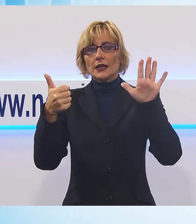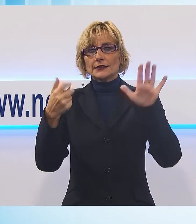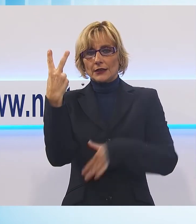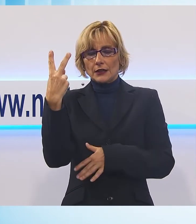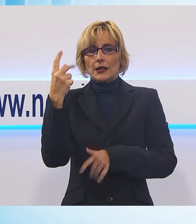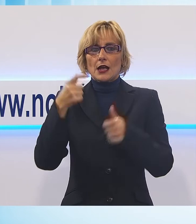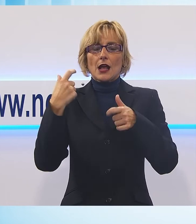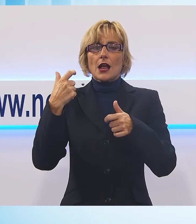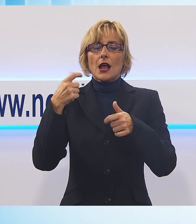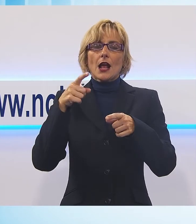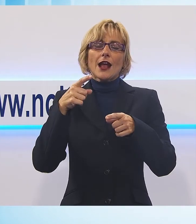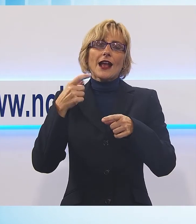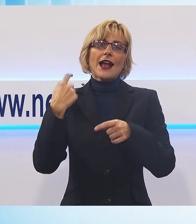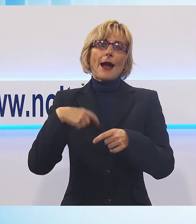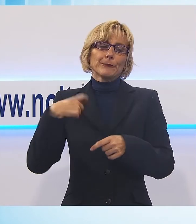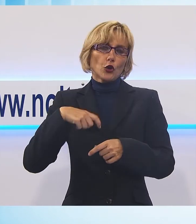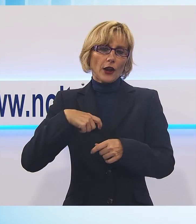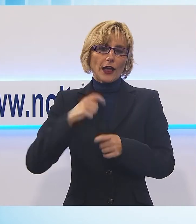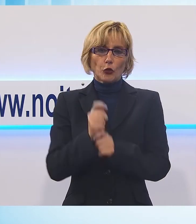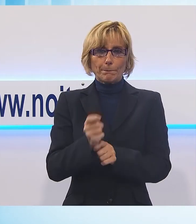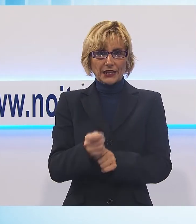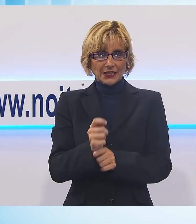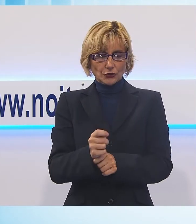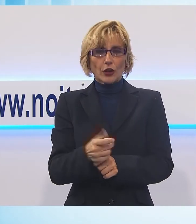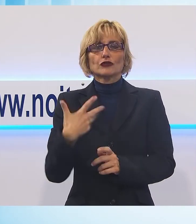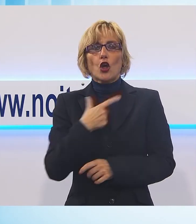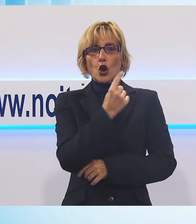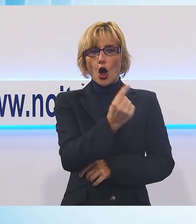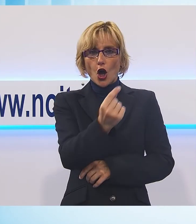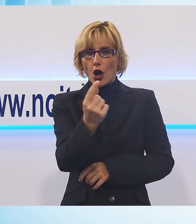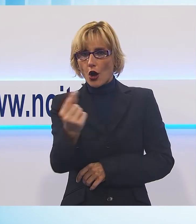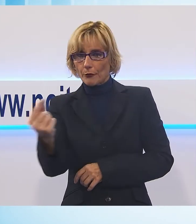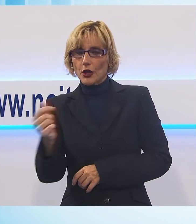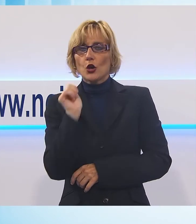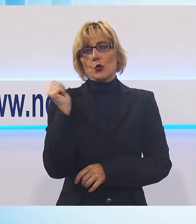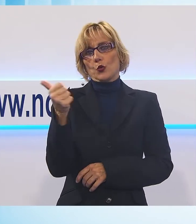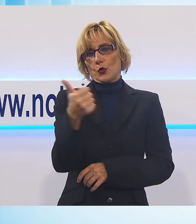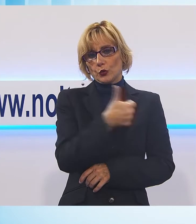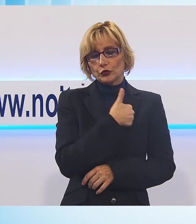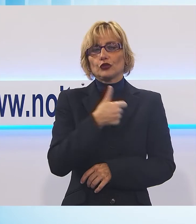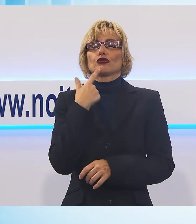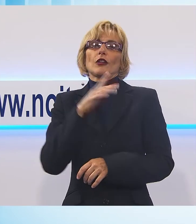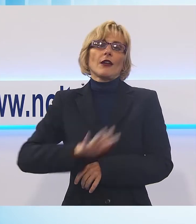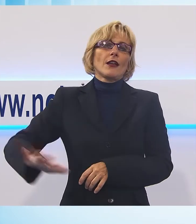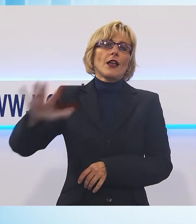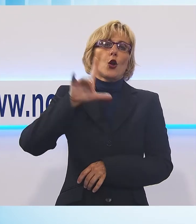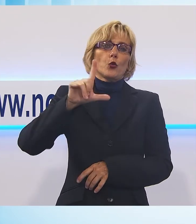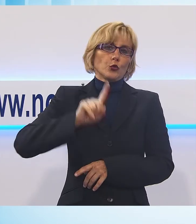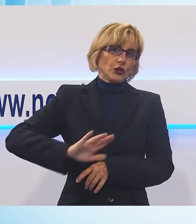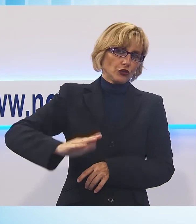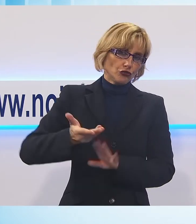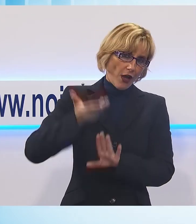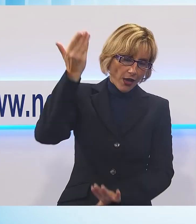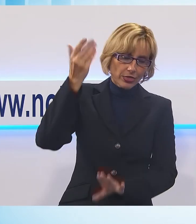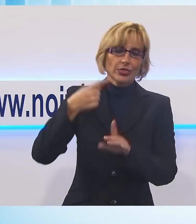italiano di Briscola sono addirittura 11 pensate le coppie della società locale Alta Lunigiana che hanno acquisito il diritto di partecipare alla